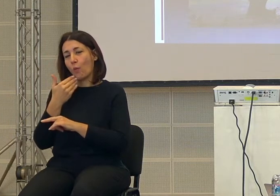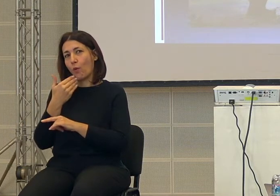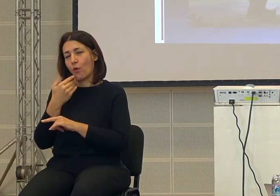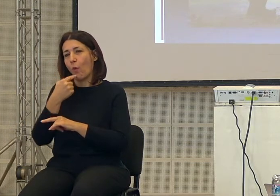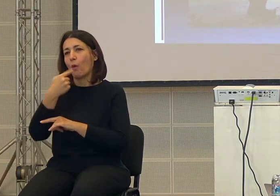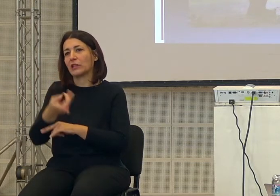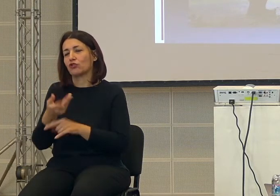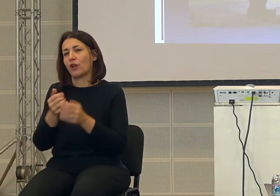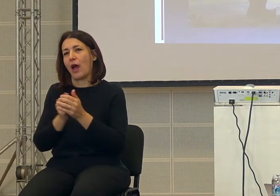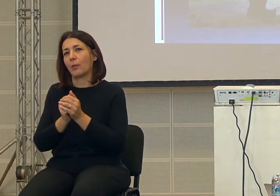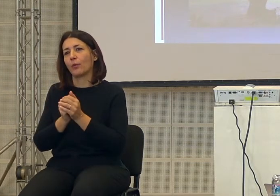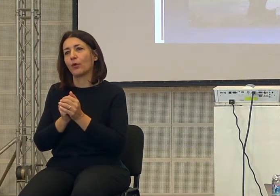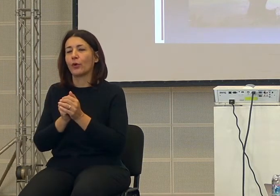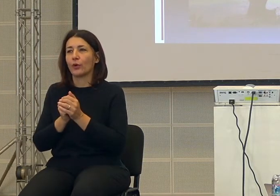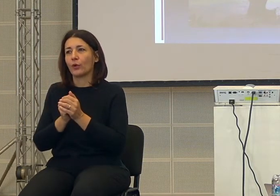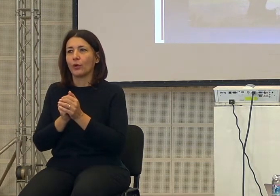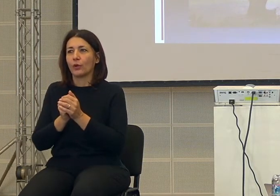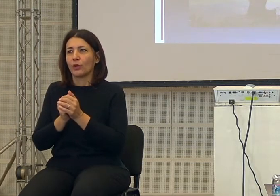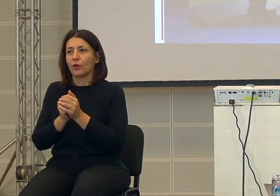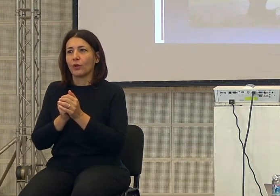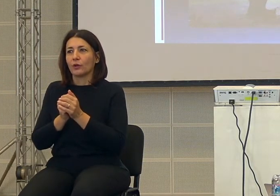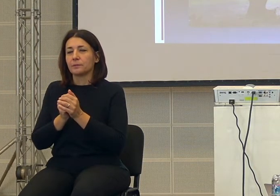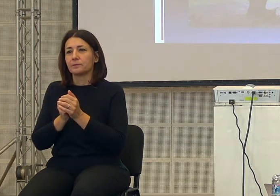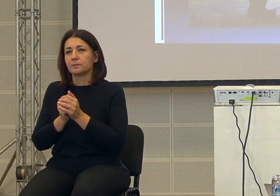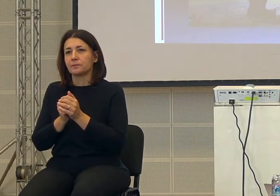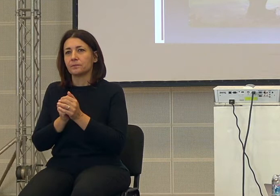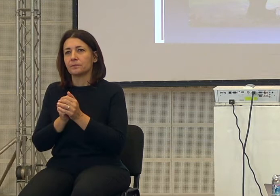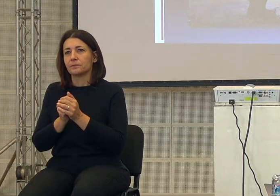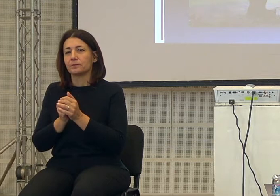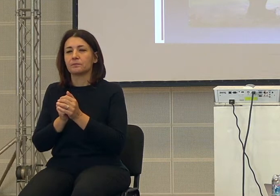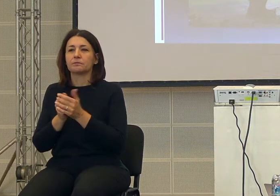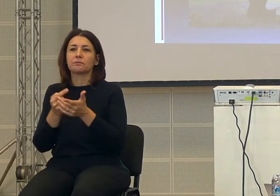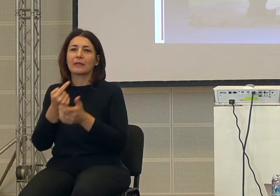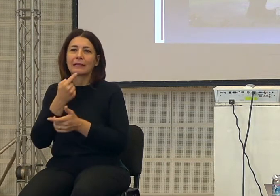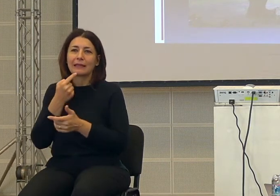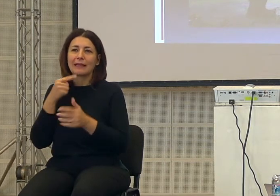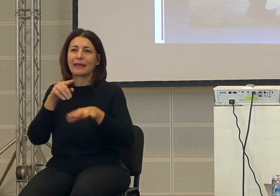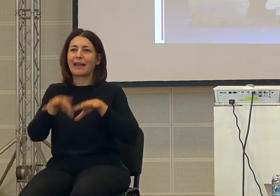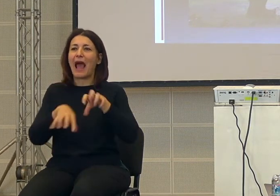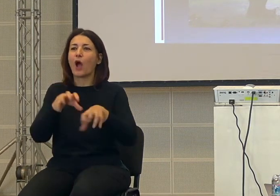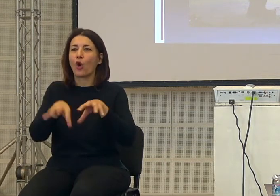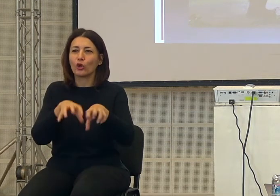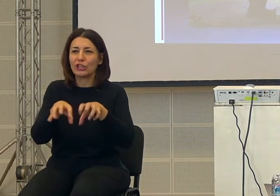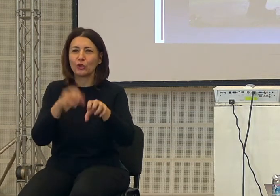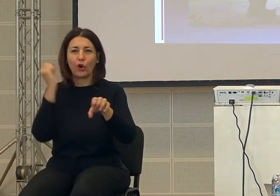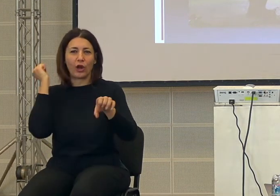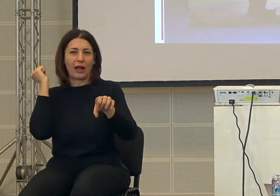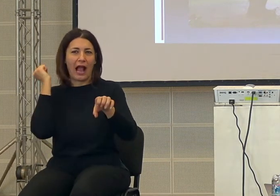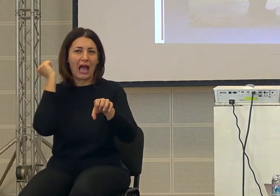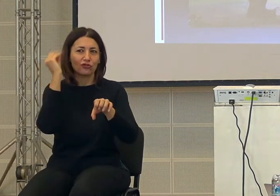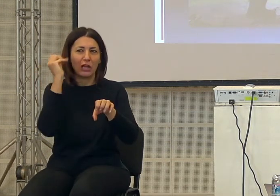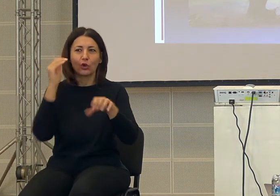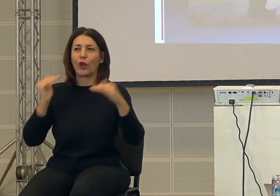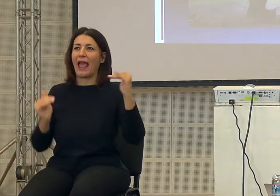ci sono stati forse qualche anno fa, adesso non più, che i cacciatori e i raccoglitori erano in equilibrio col